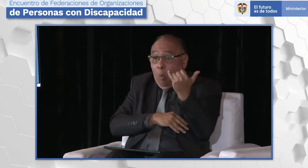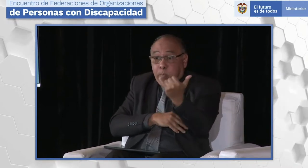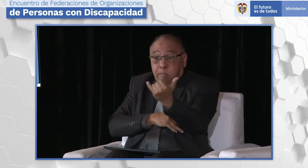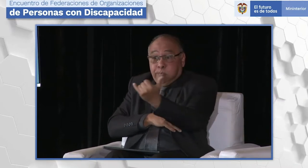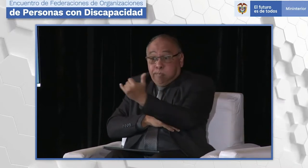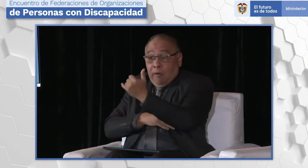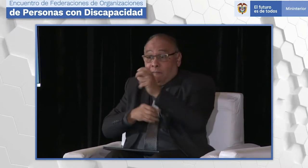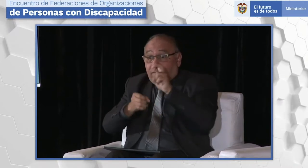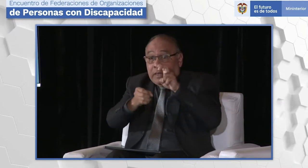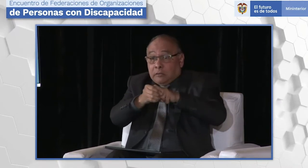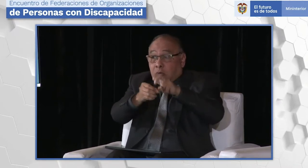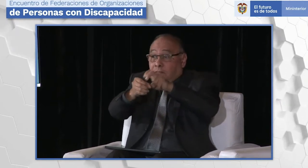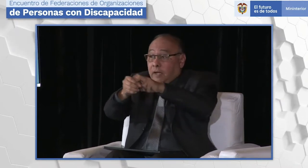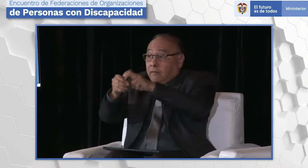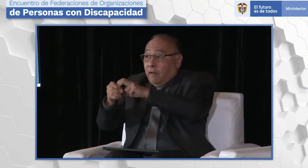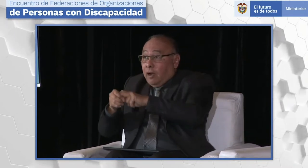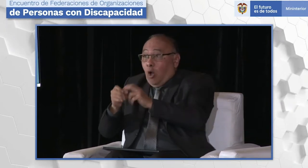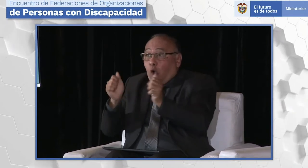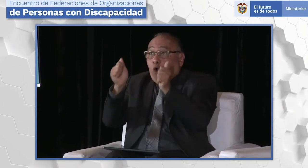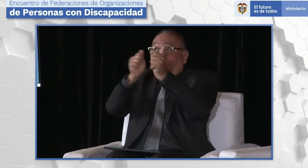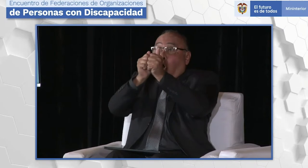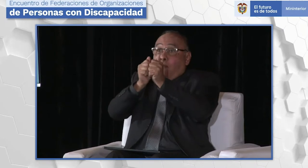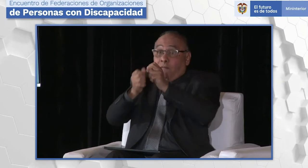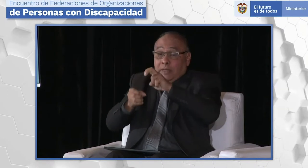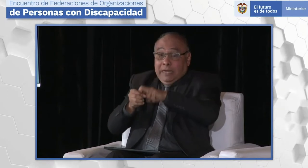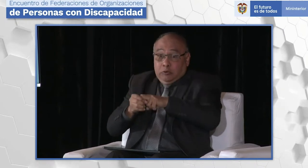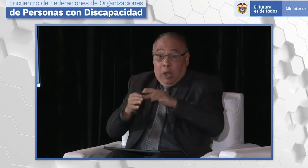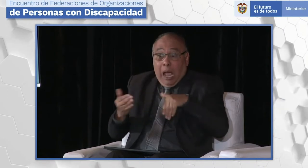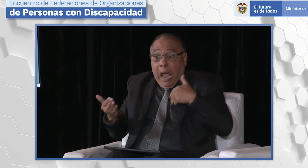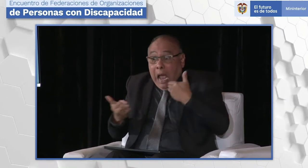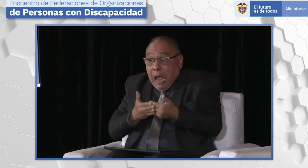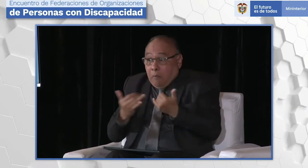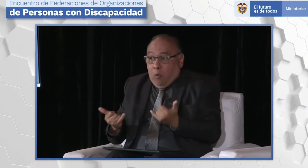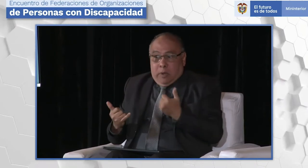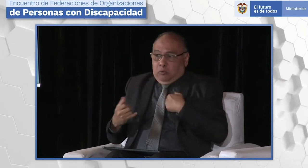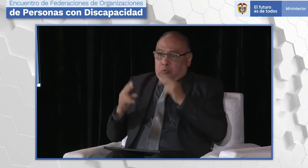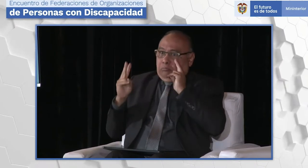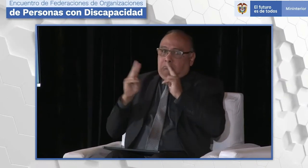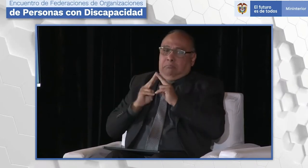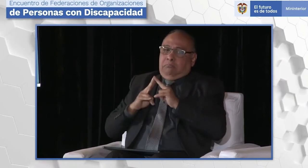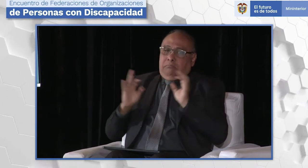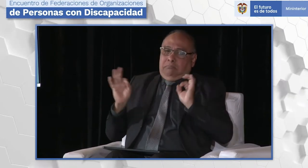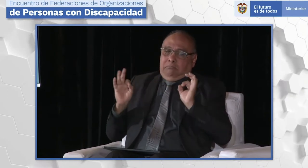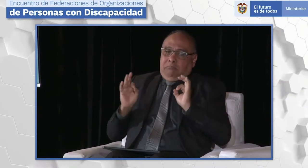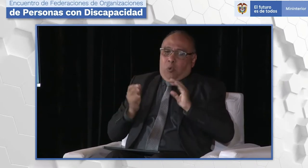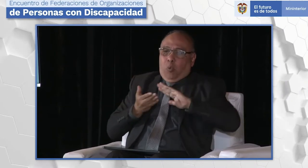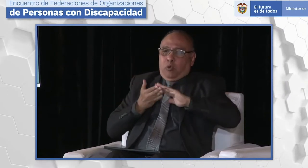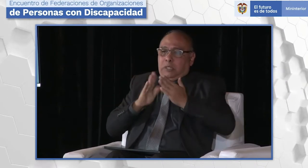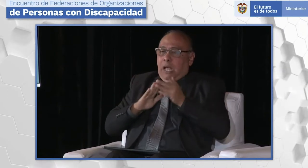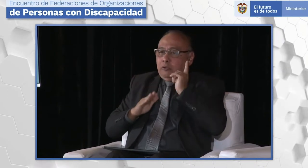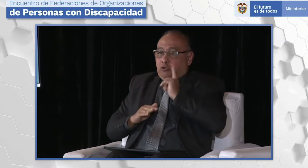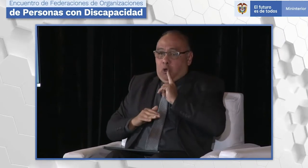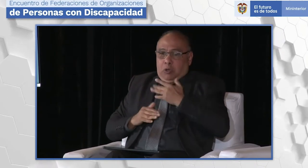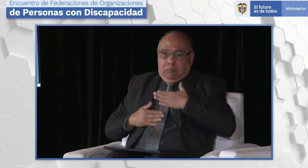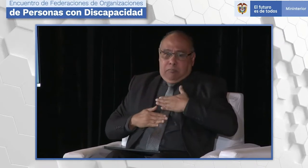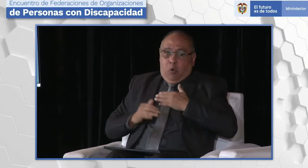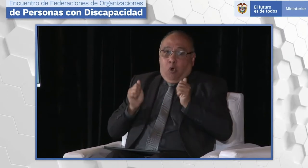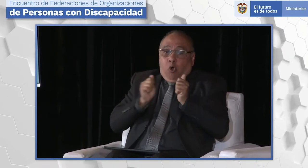un primer grado, un segundo grado, y si se existiera, sería un tercer grado. Entonces, hasta este momento, solamente